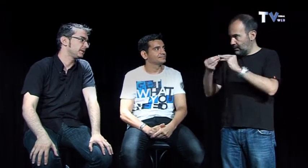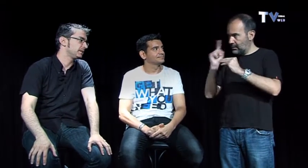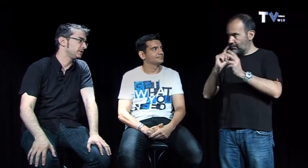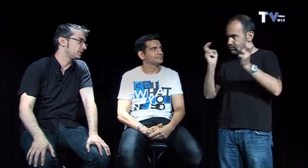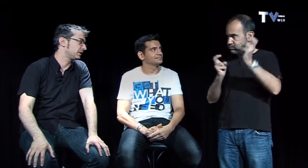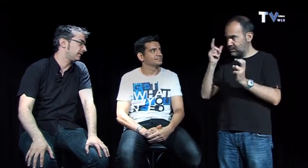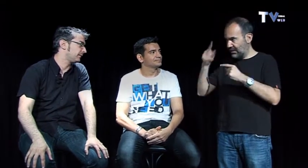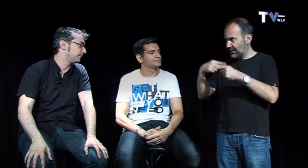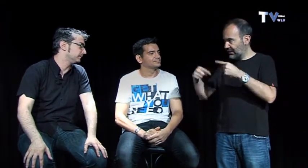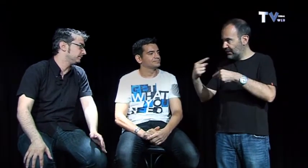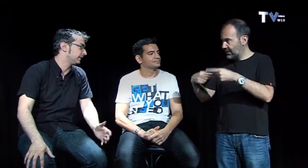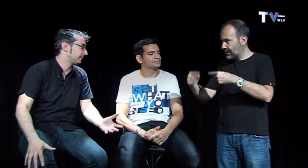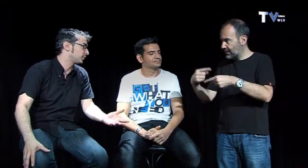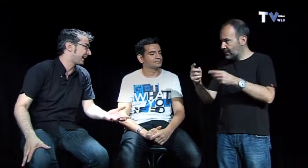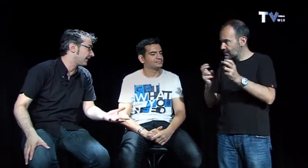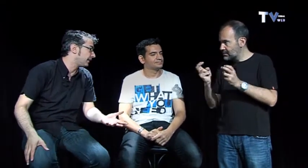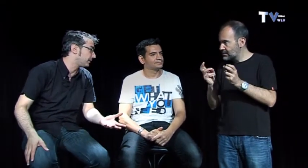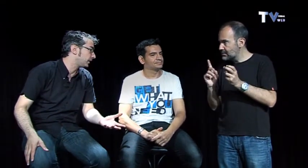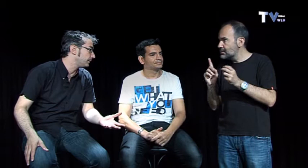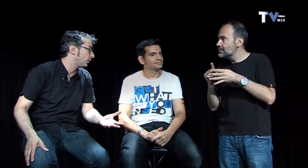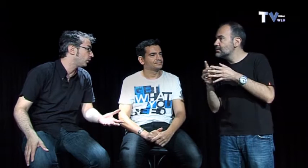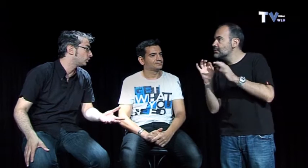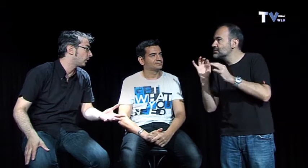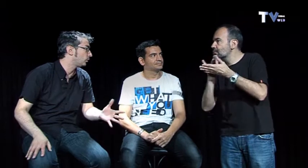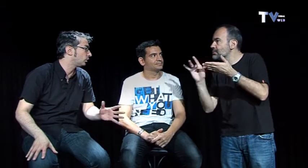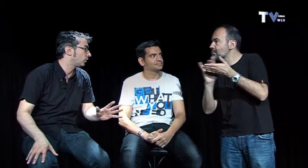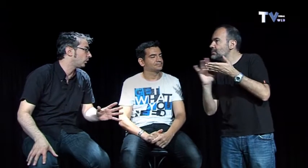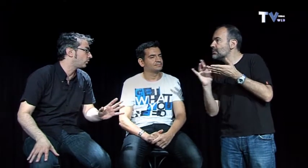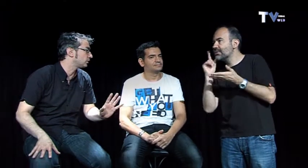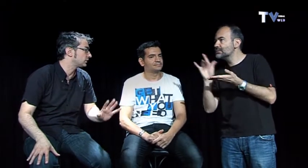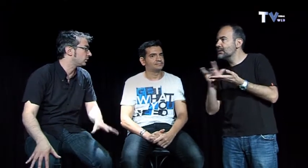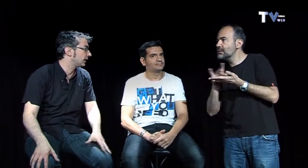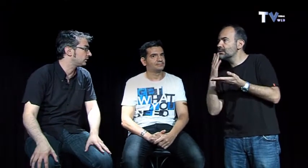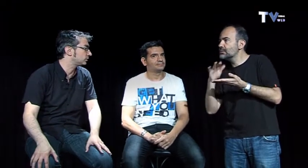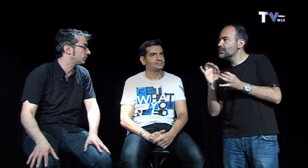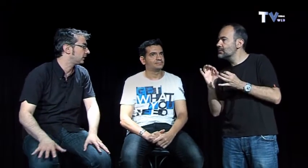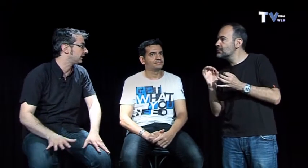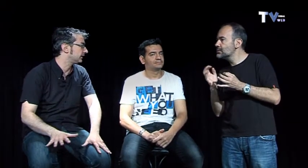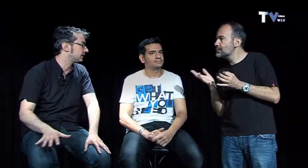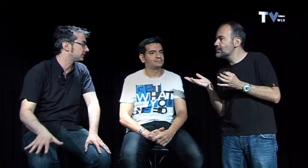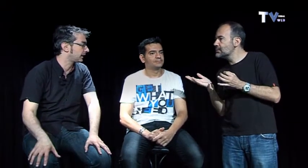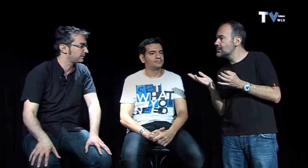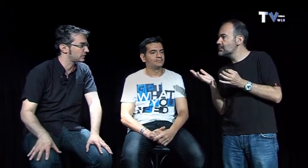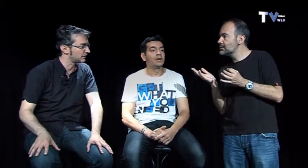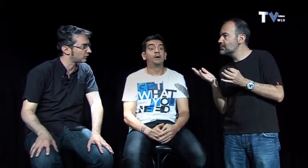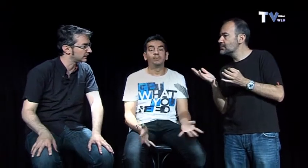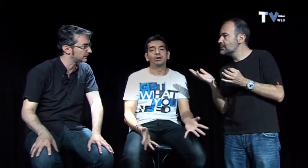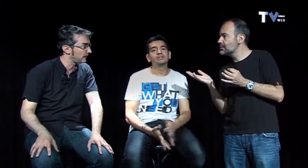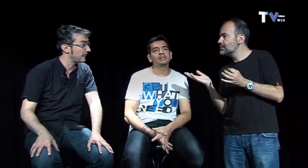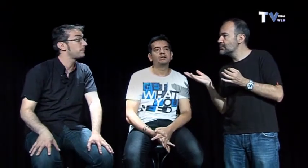¿y entonces habrán aspectos para cada día por ejemplo o algunos días concretos ¿cómo irán las fechas para las personas sordas? por ahora serán